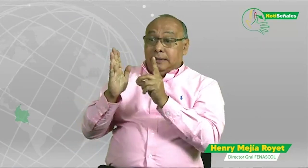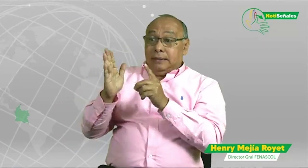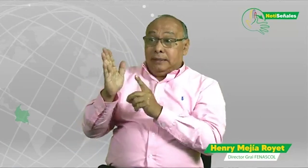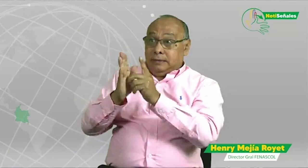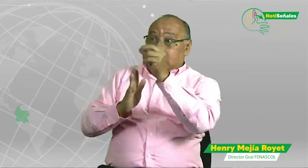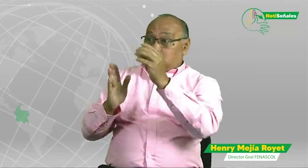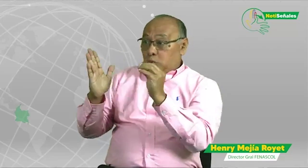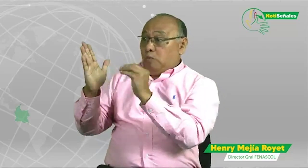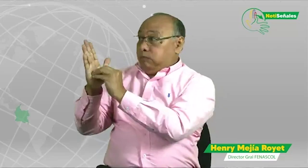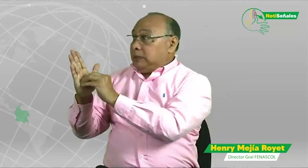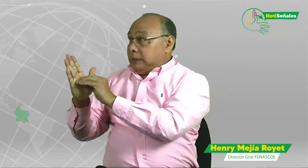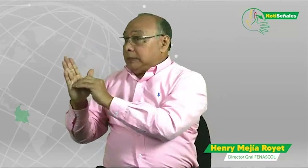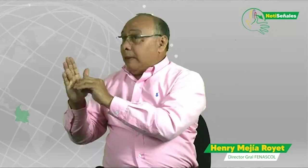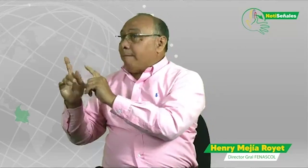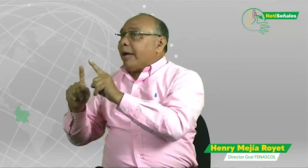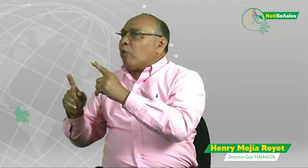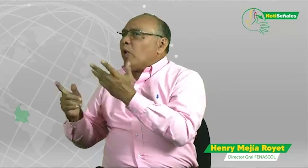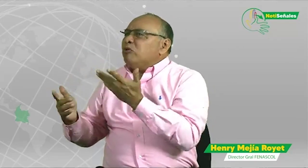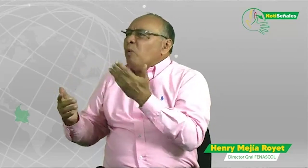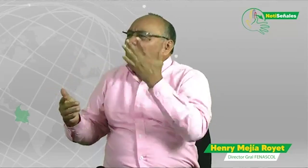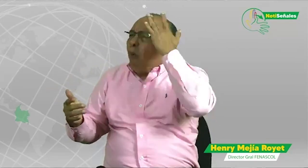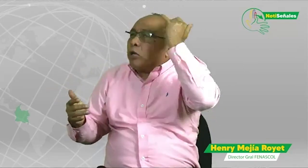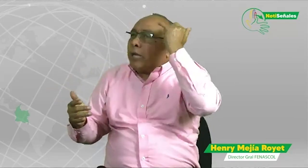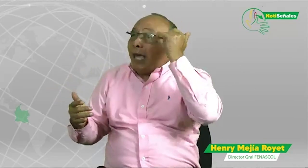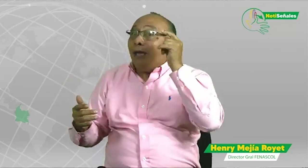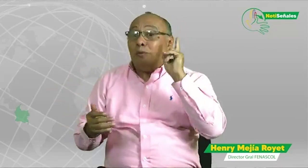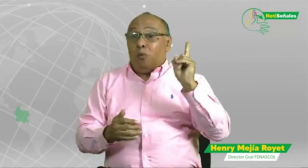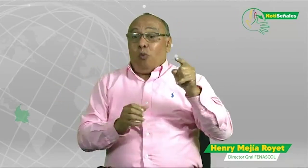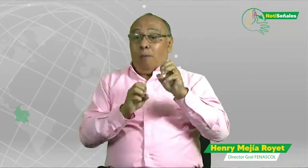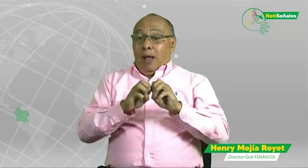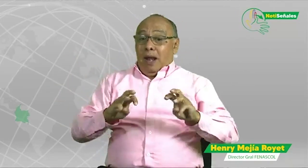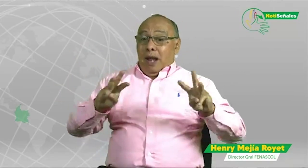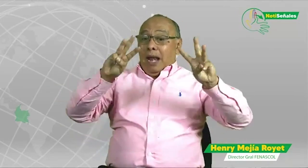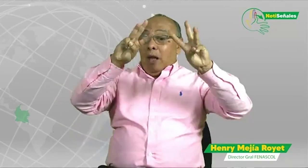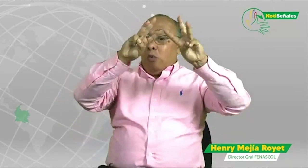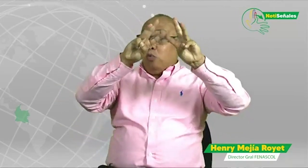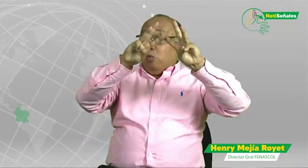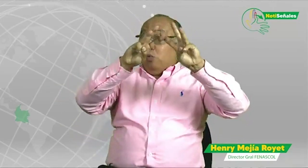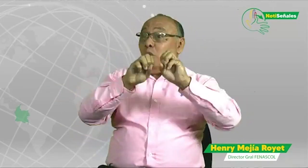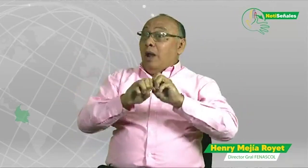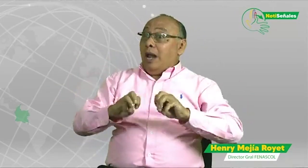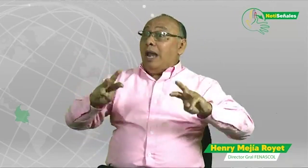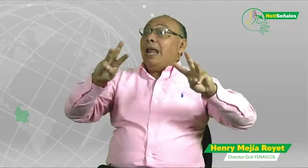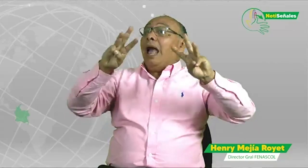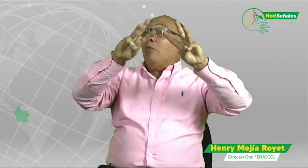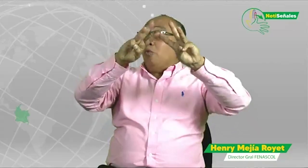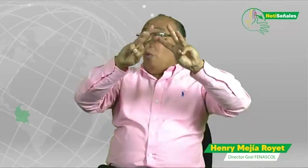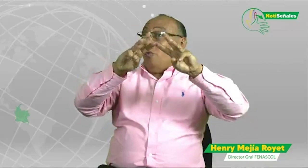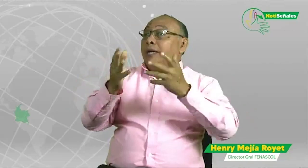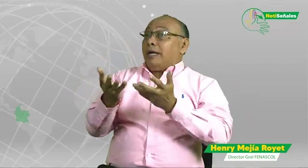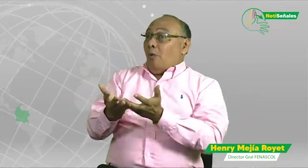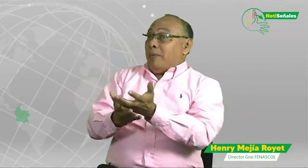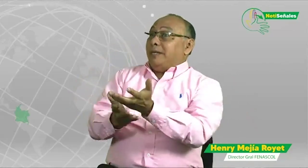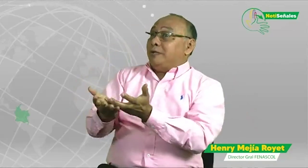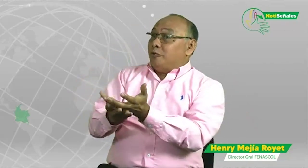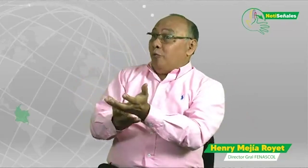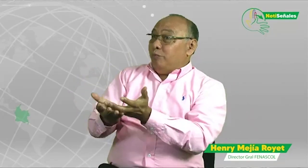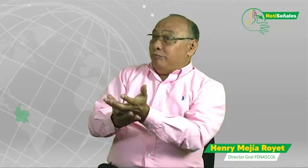espacios. ya está efectivamente como tú lo dijiste en el plan nacional de desarrollo y es que efectivamente la organización de las naciones